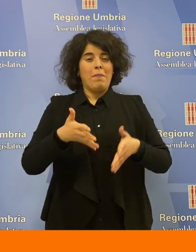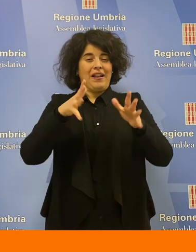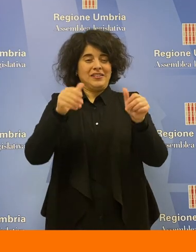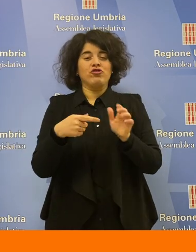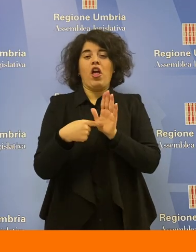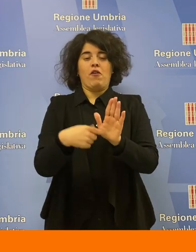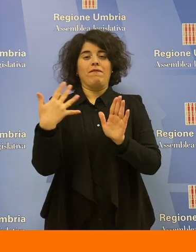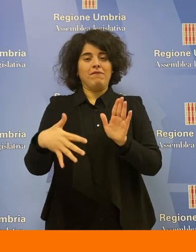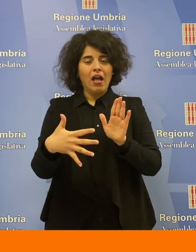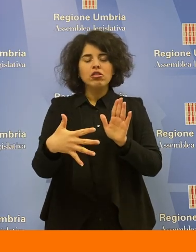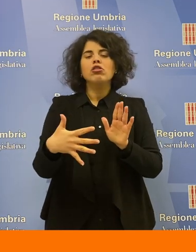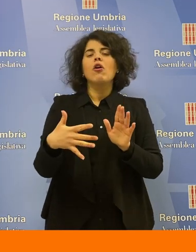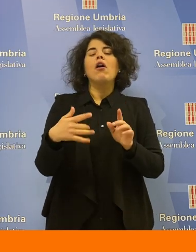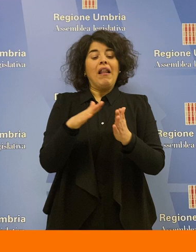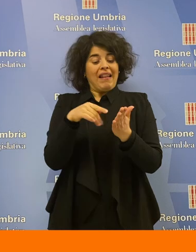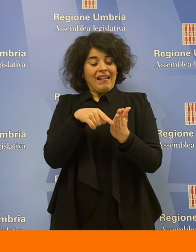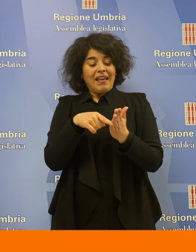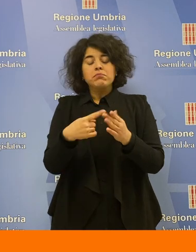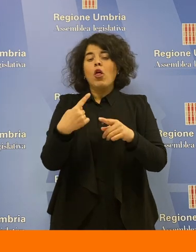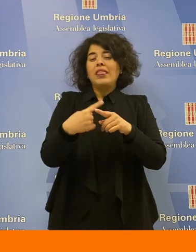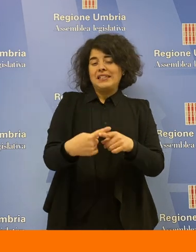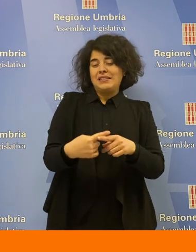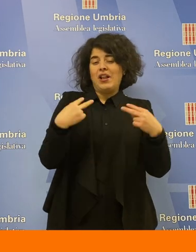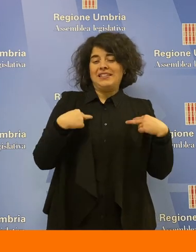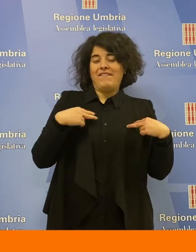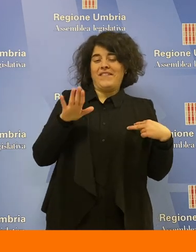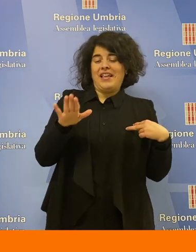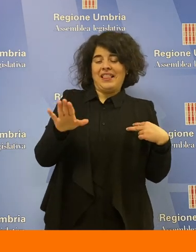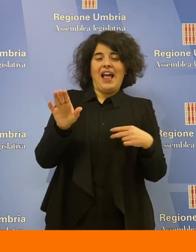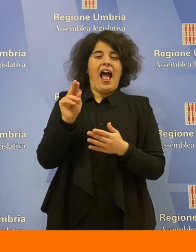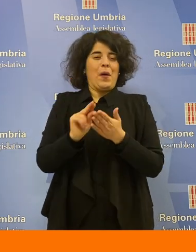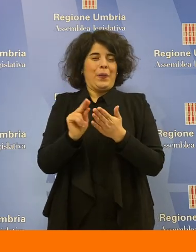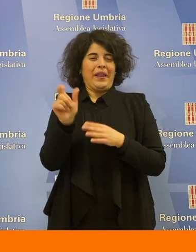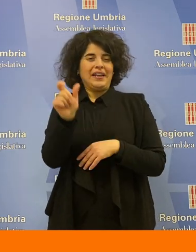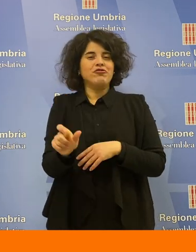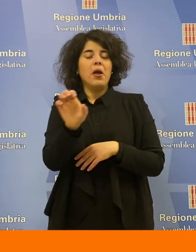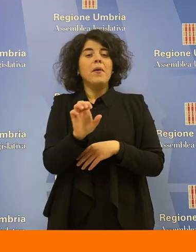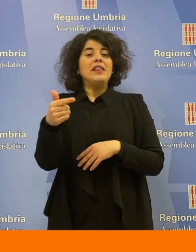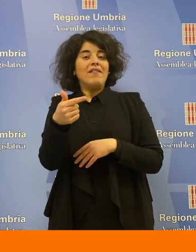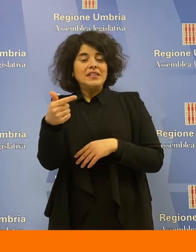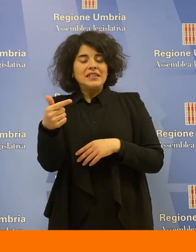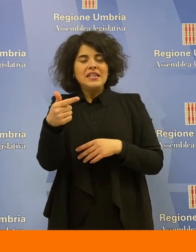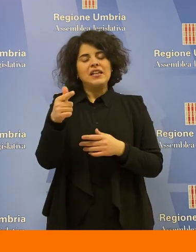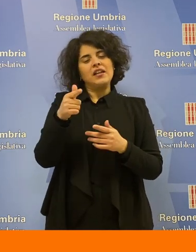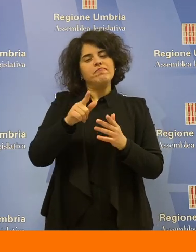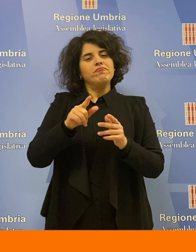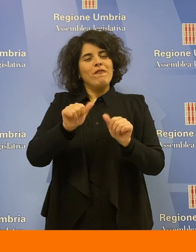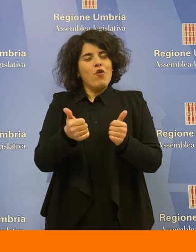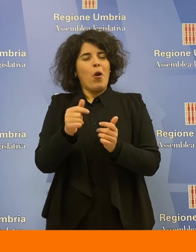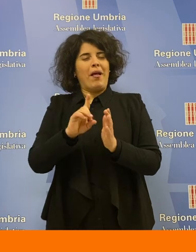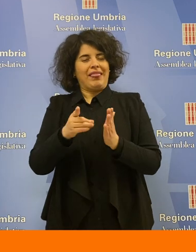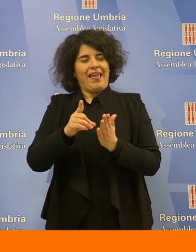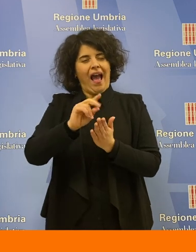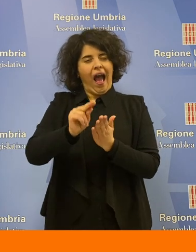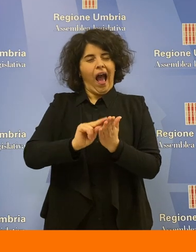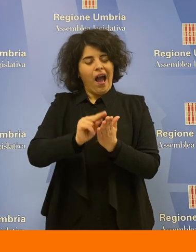dell'autrice Emanuela Traversini. Sotto forma di diario viene infatti raccontata la storia della sua secondogenita Chiara, chiamata affettuosamente